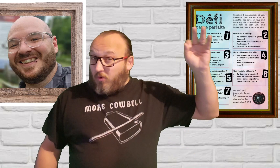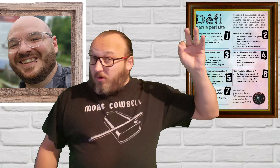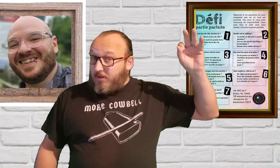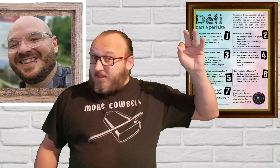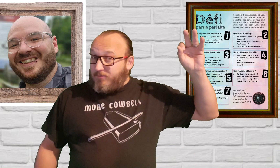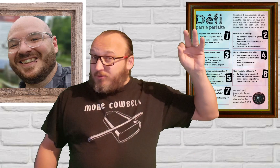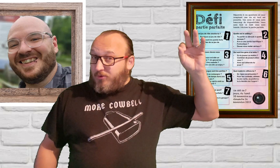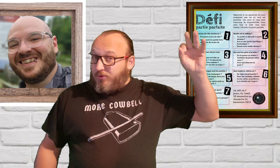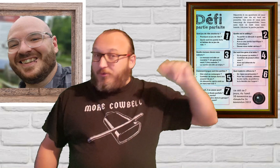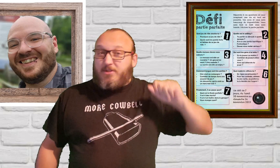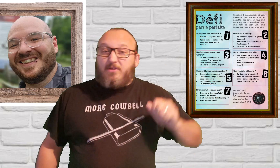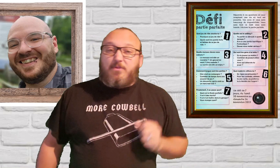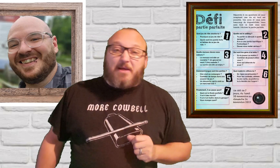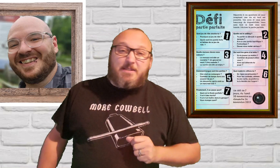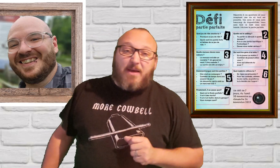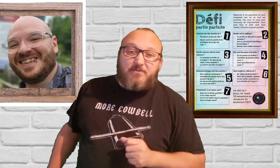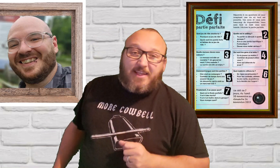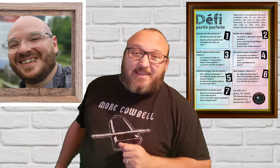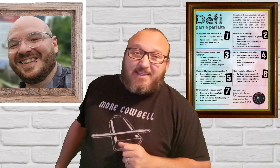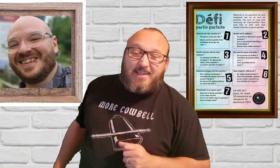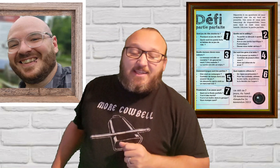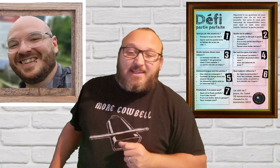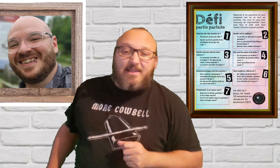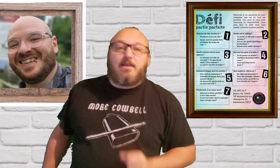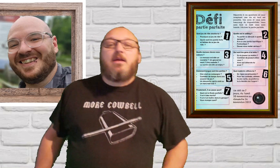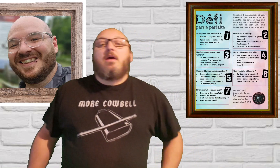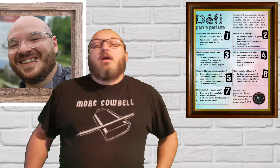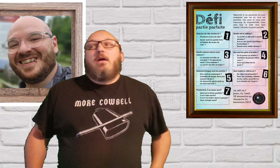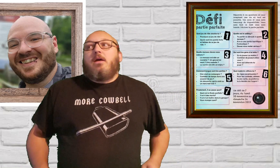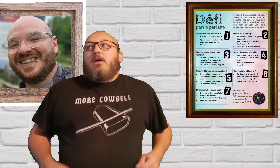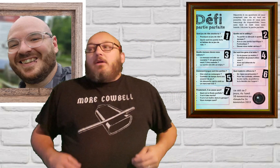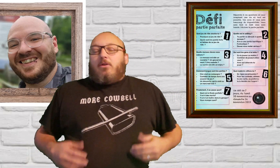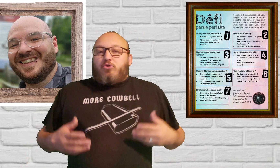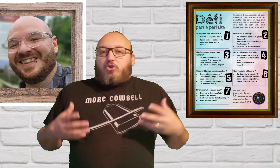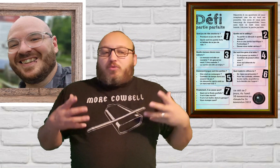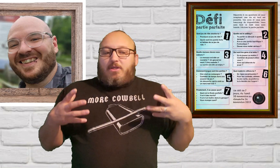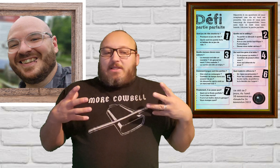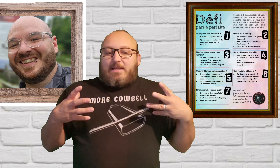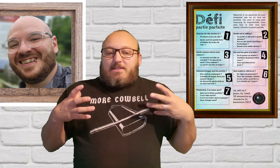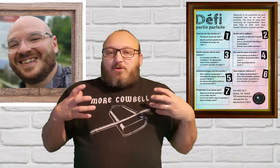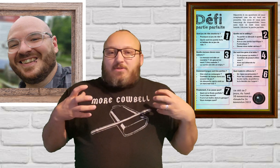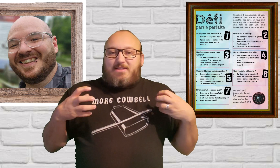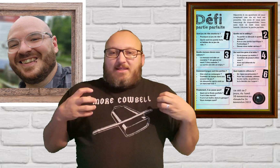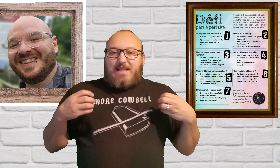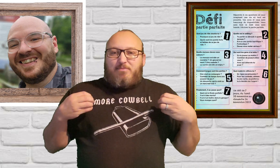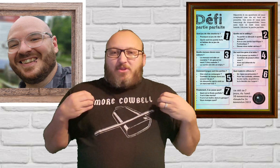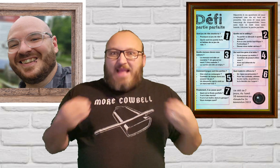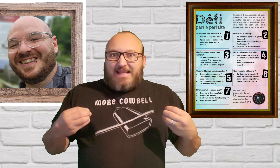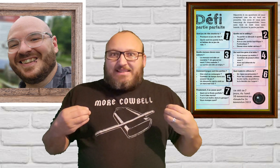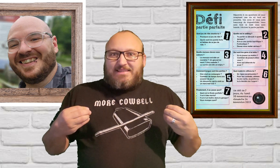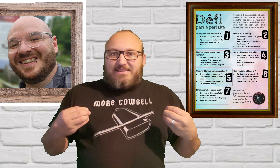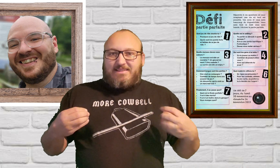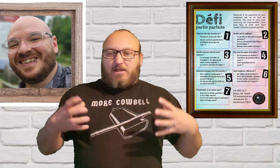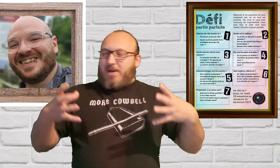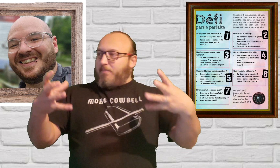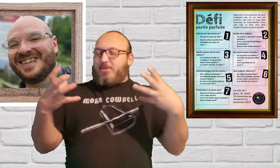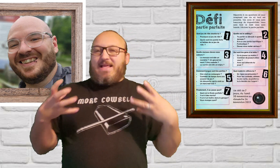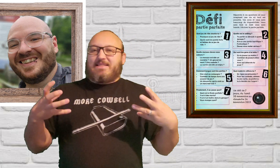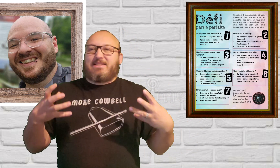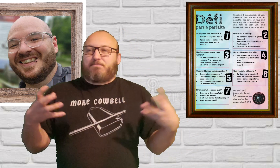troisième jour du défi partie parfaite aujourd'hui la question c'est la menace c'est quoi la menace qui se